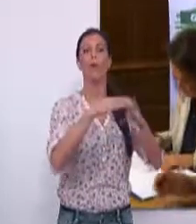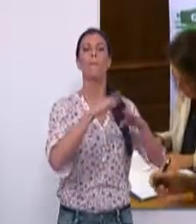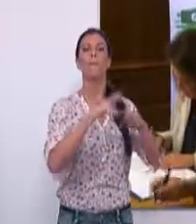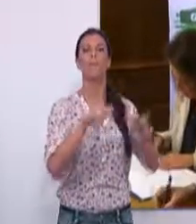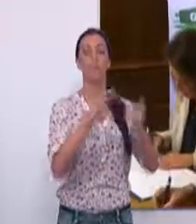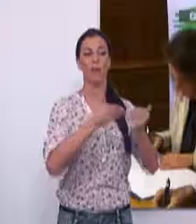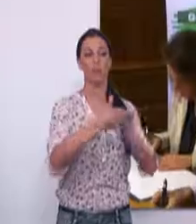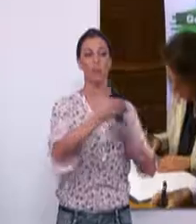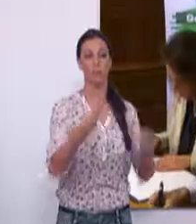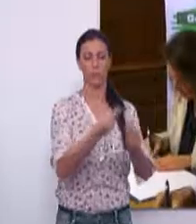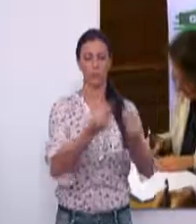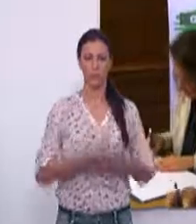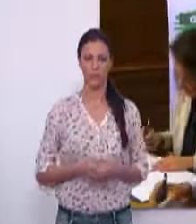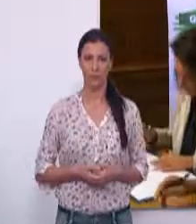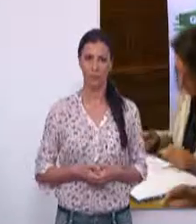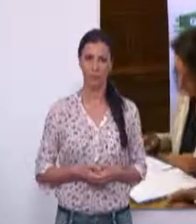sociedad de futuro.